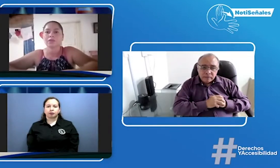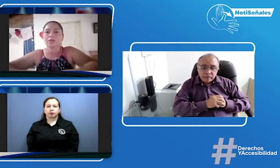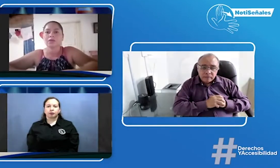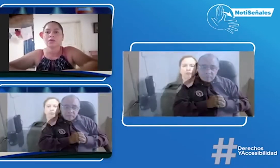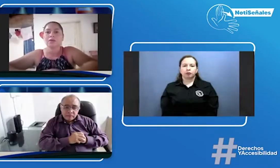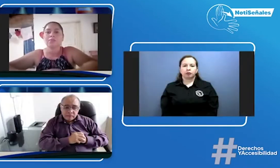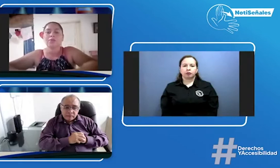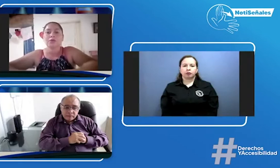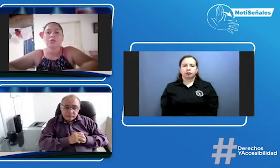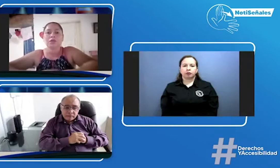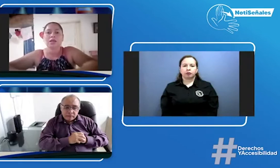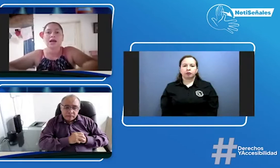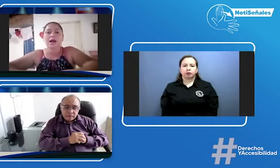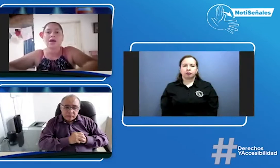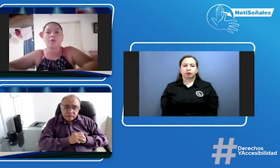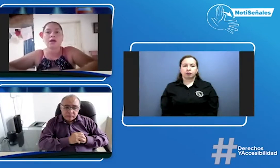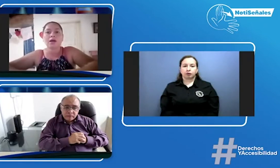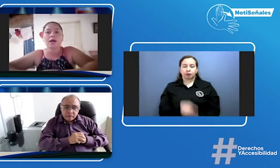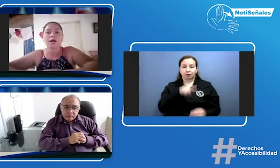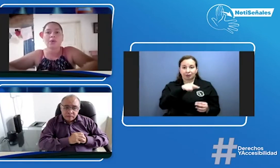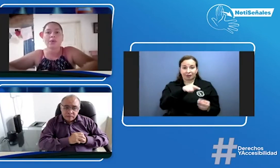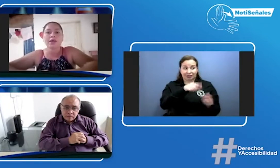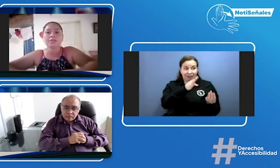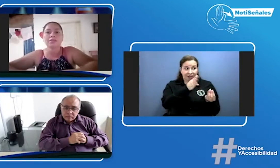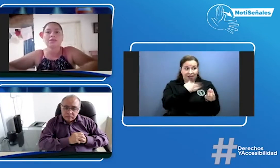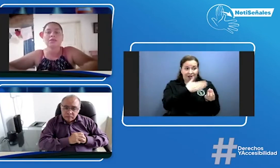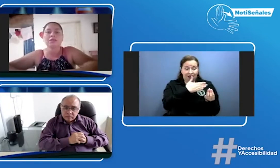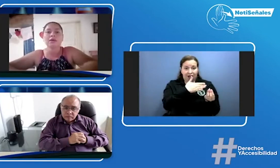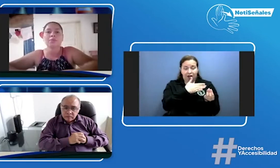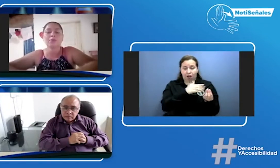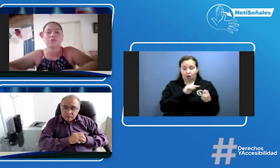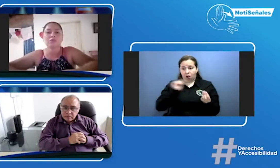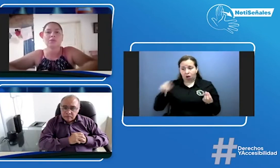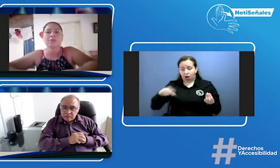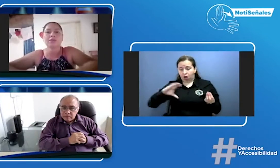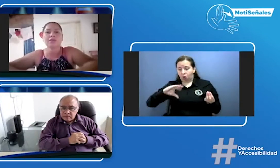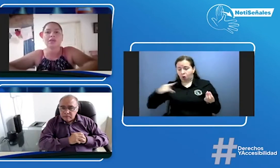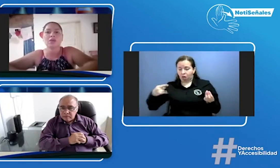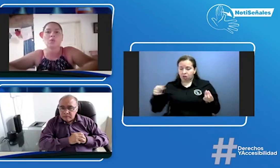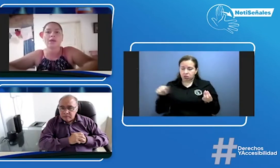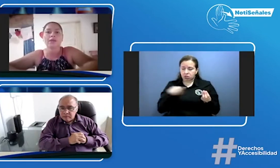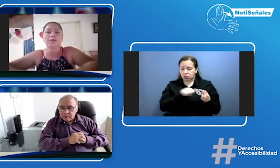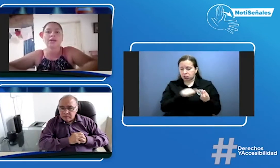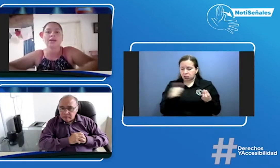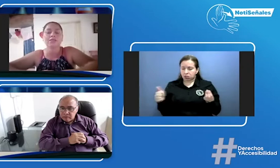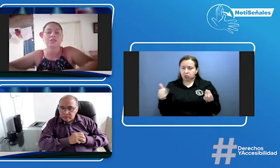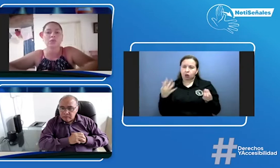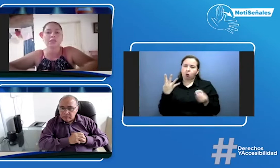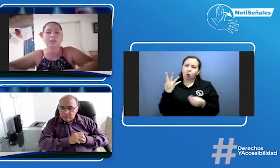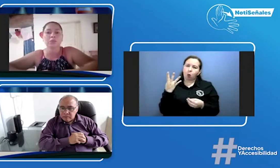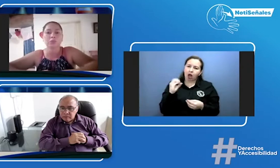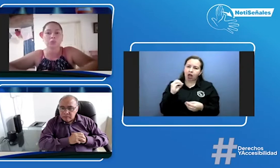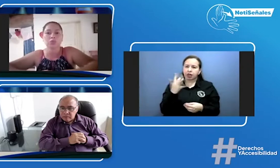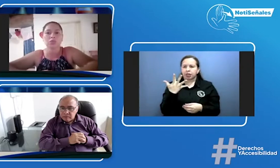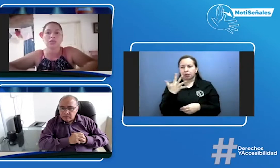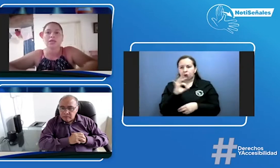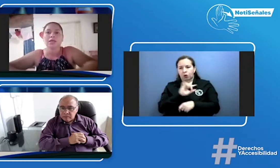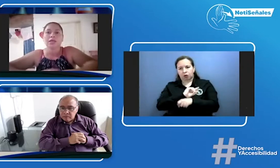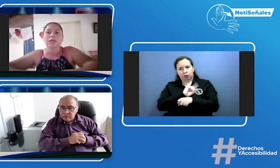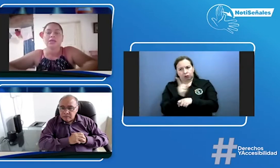Bueno, de La Jagua a CODACI estamos aproximadamente de 40 a 50 minutos. Y de